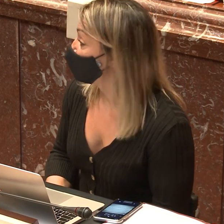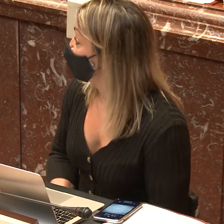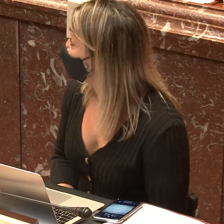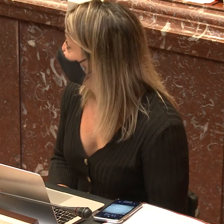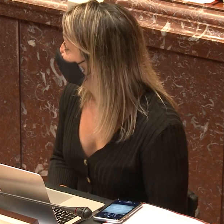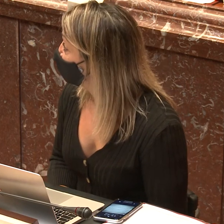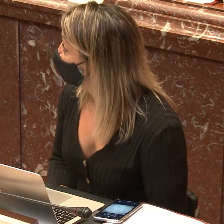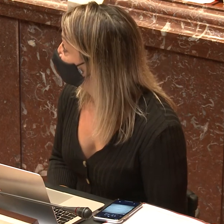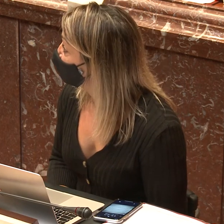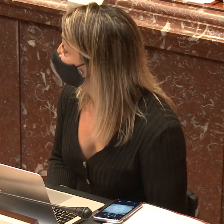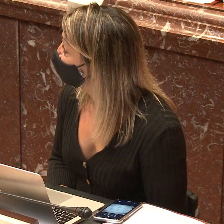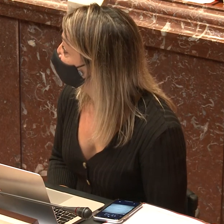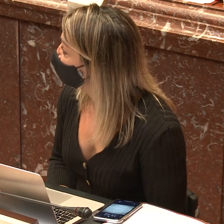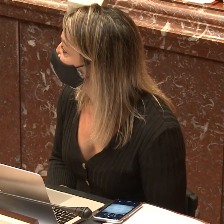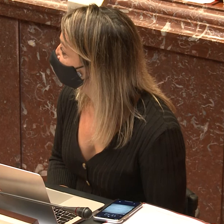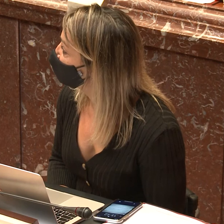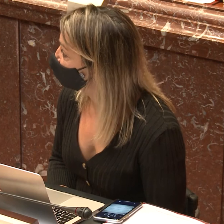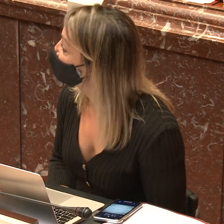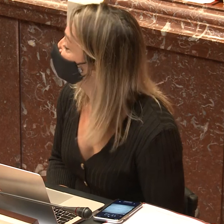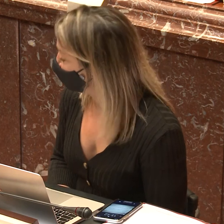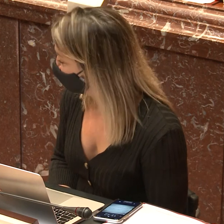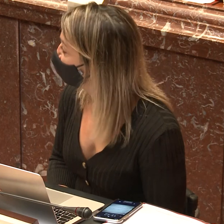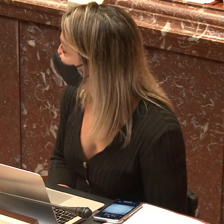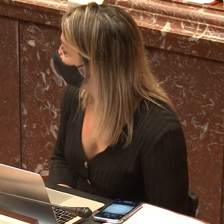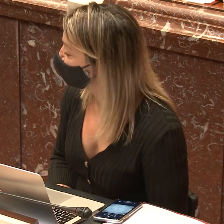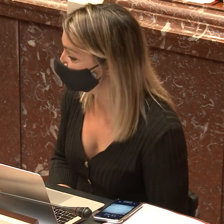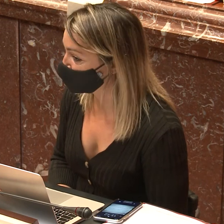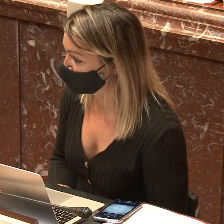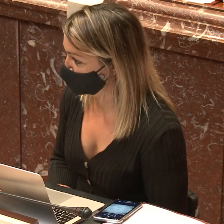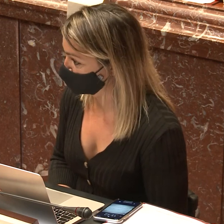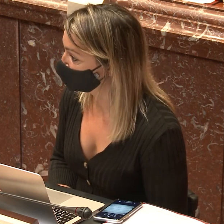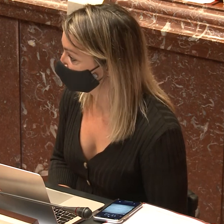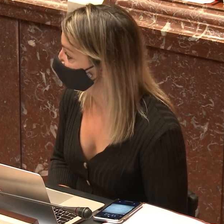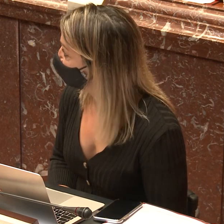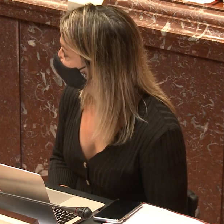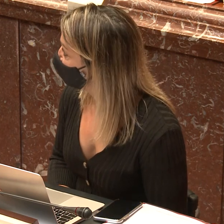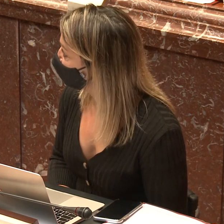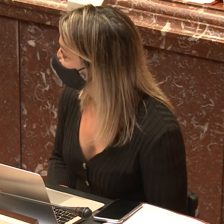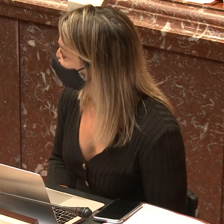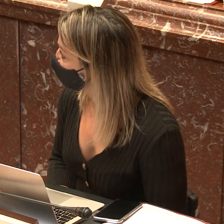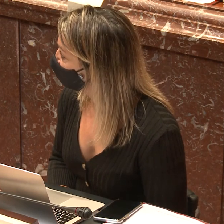y, bueno, pues… Sí, a la actual senadora, a la actual senadora que está en Madrid.